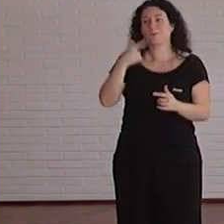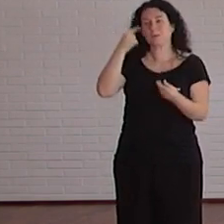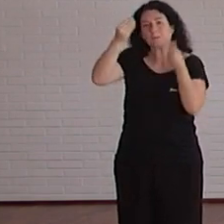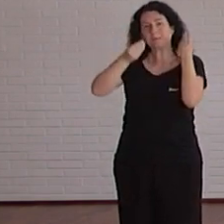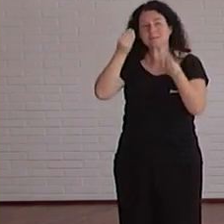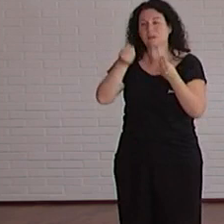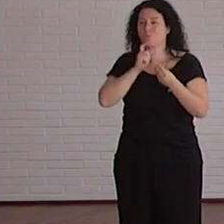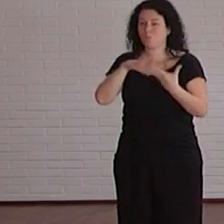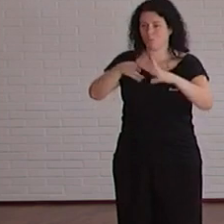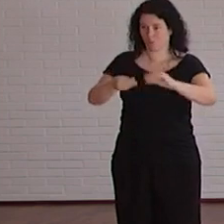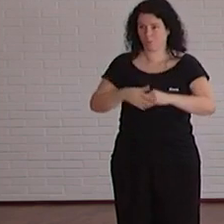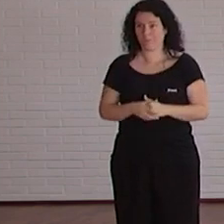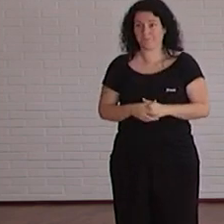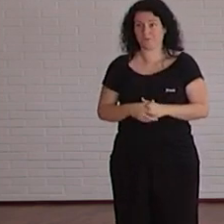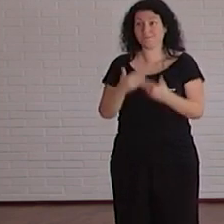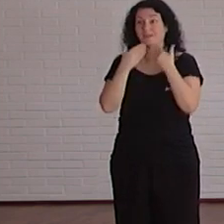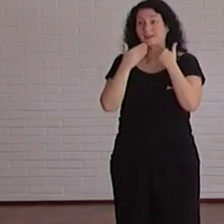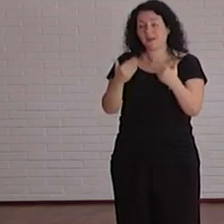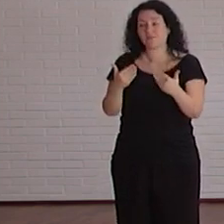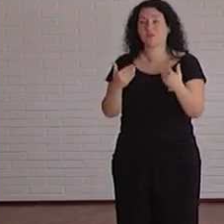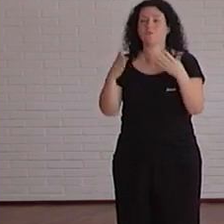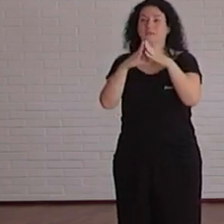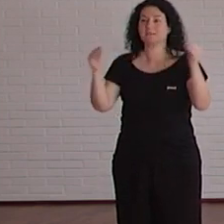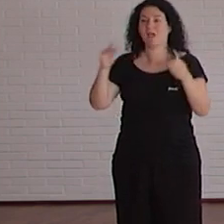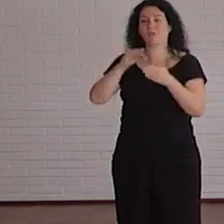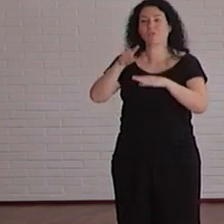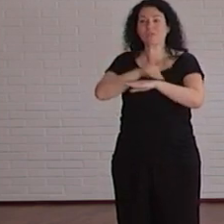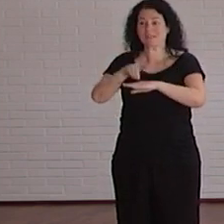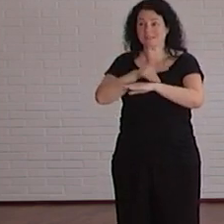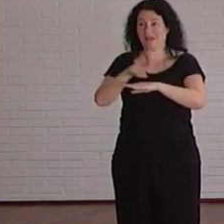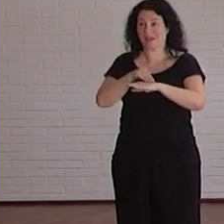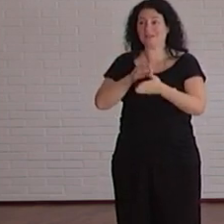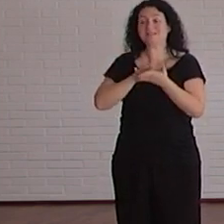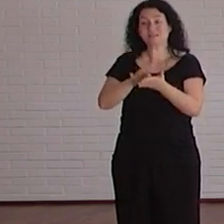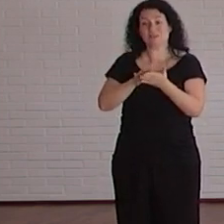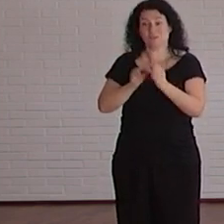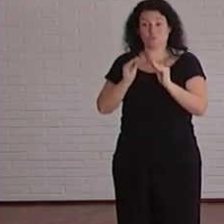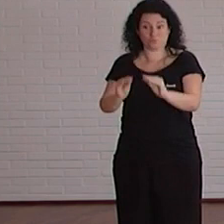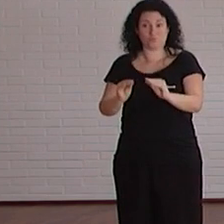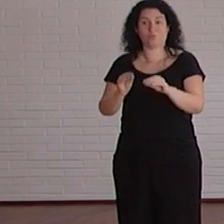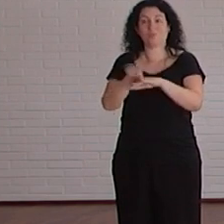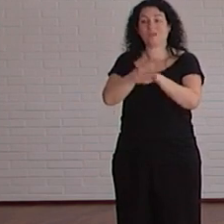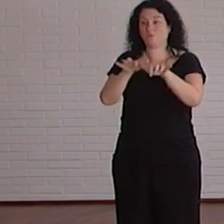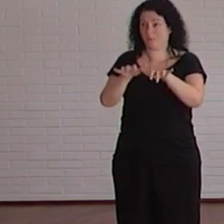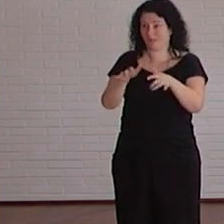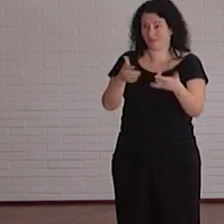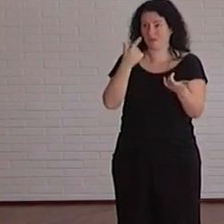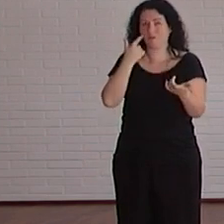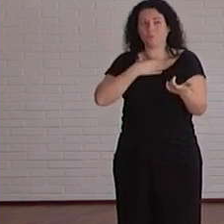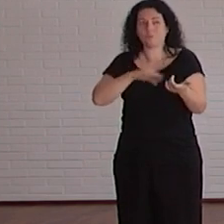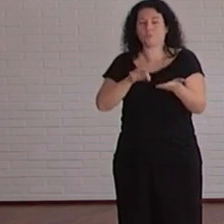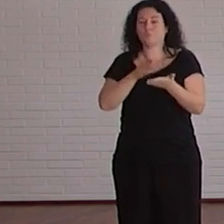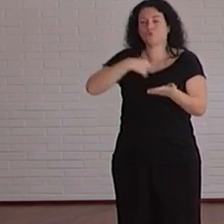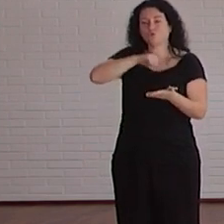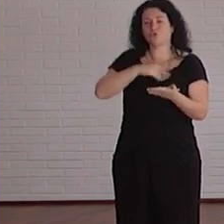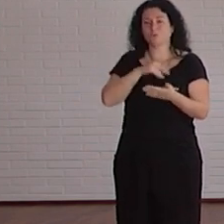así que ahora sí gracias al proyecto Unidigital y con la colaboración del servicio de informática vamos a tener un servidor propio que esté